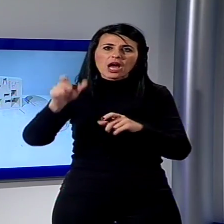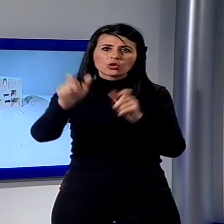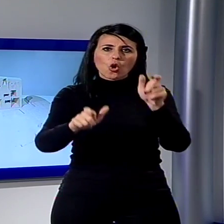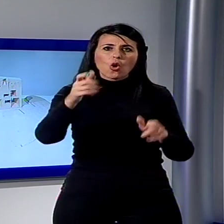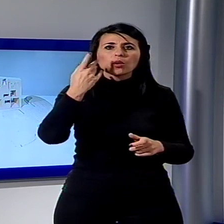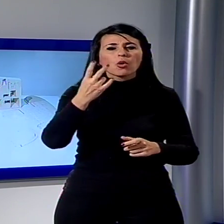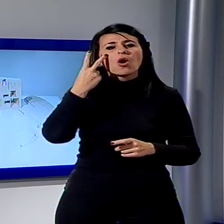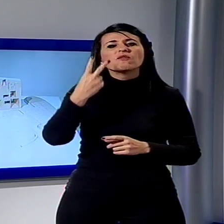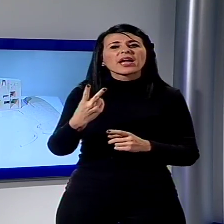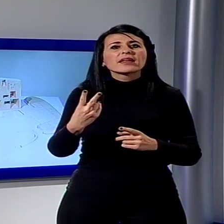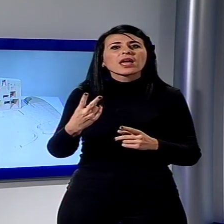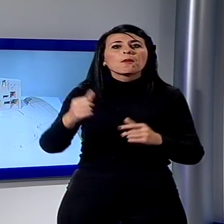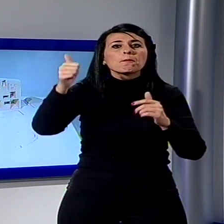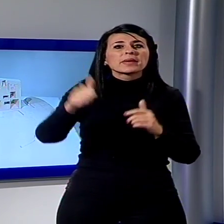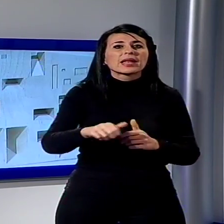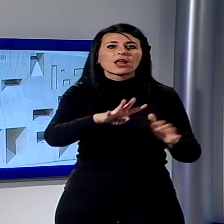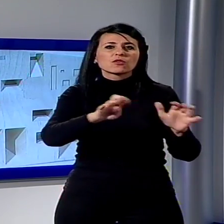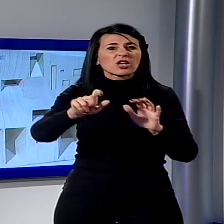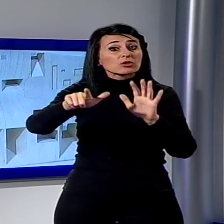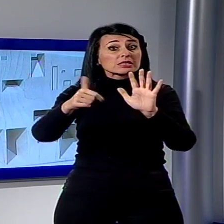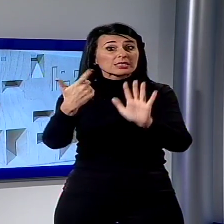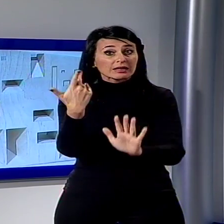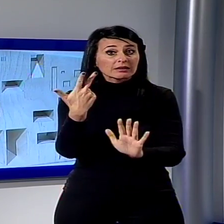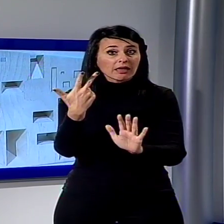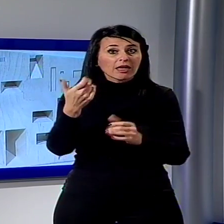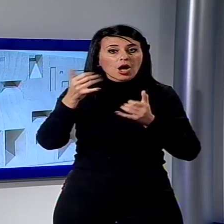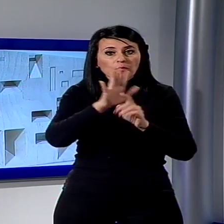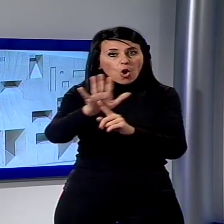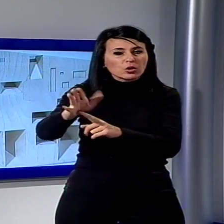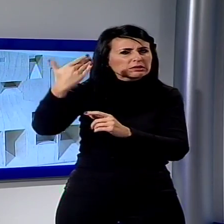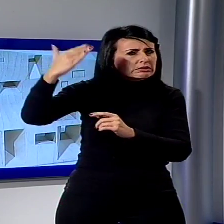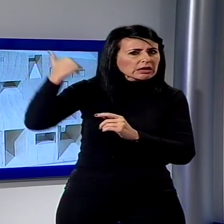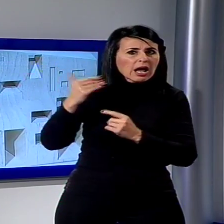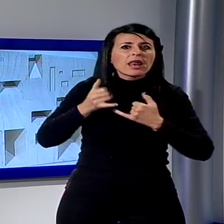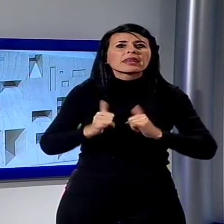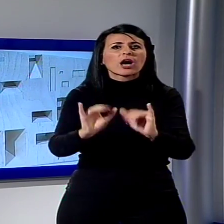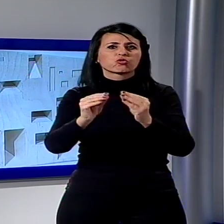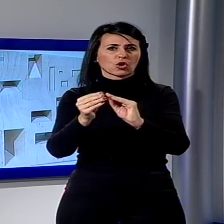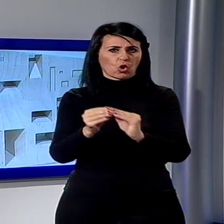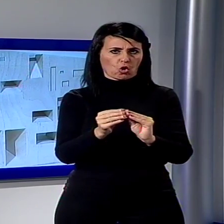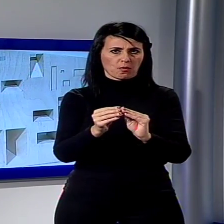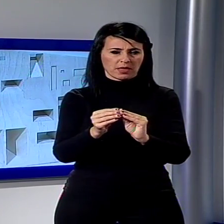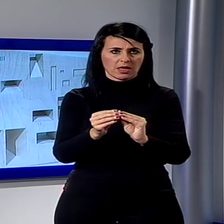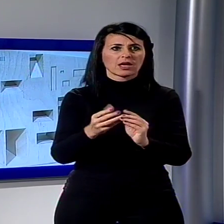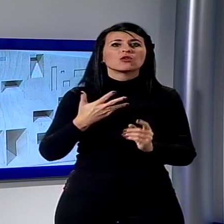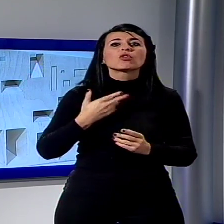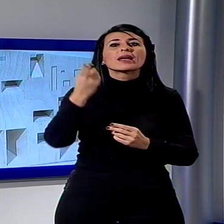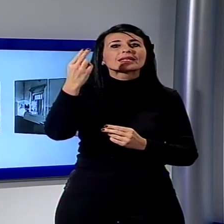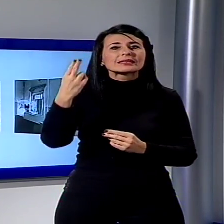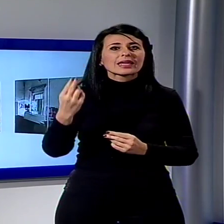Strozi, riprodotta con una serie di plastici degli edifici più rappresentativi dell'opera di Le Corbusier, unitamente a carteggi